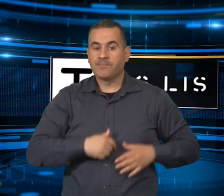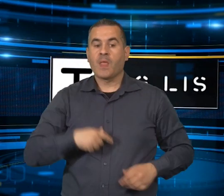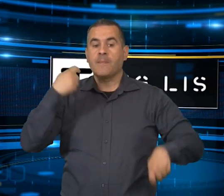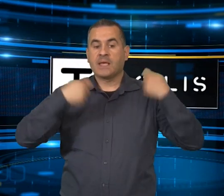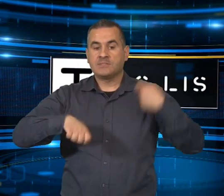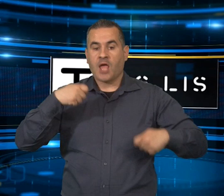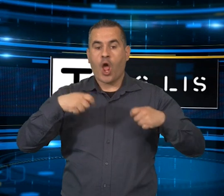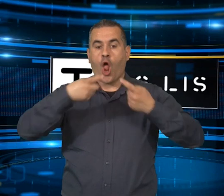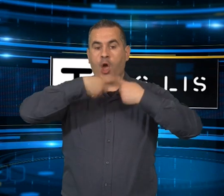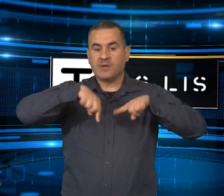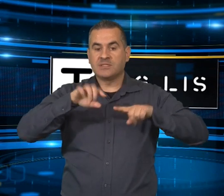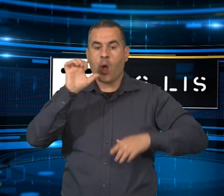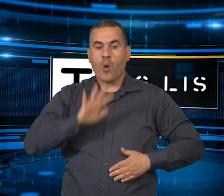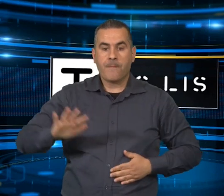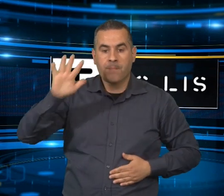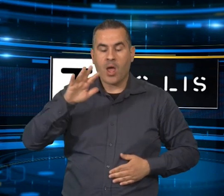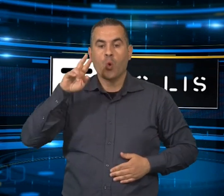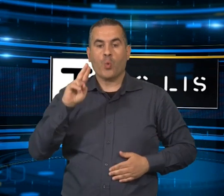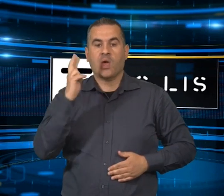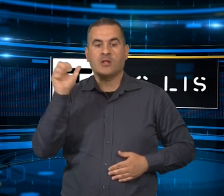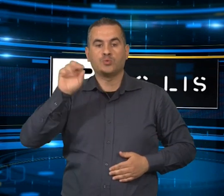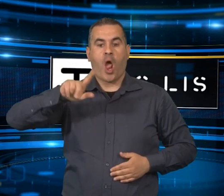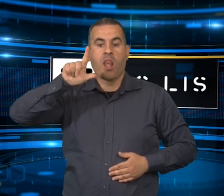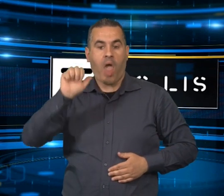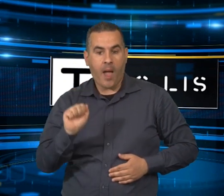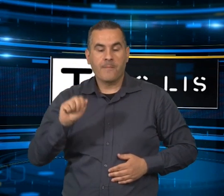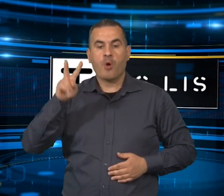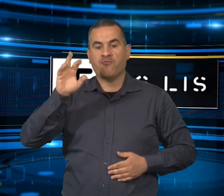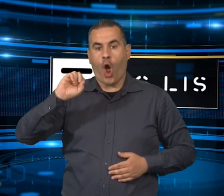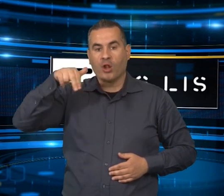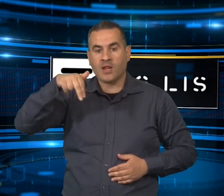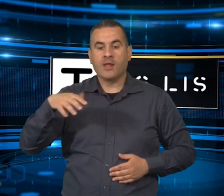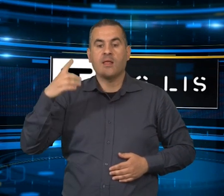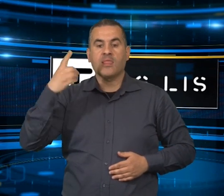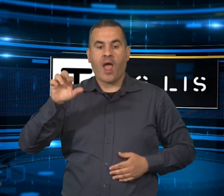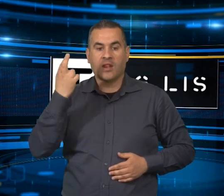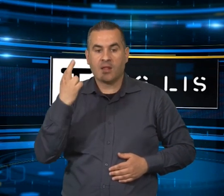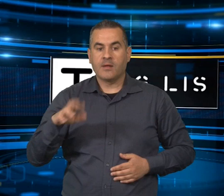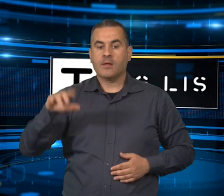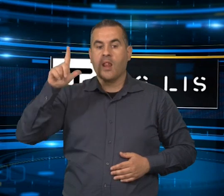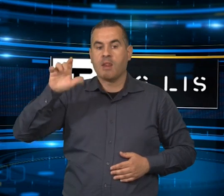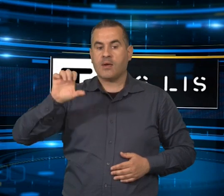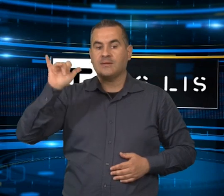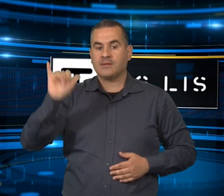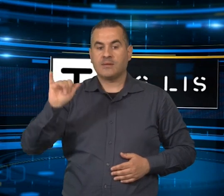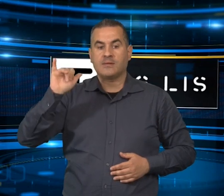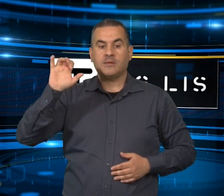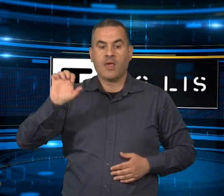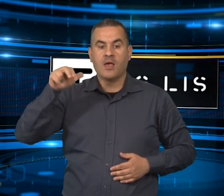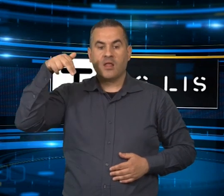l'invito che le aveva rivolto la Premier Giorgia Miloni nel corso del G7 a Hiroshima, aveva fatto saltare l'appuntamento in calendario a